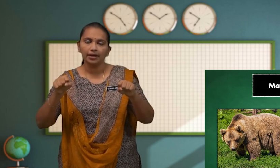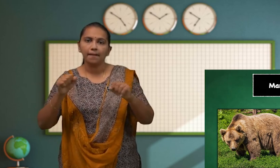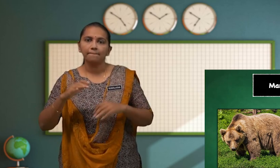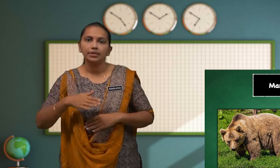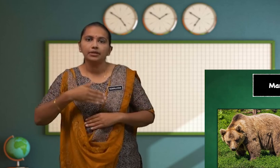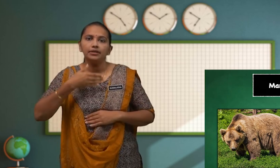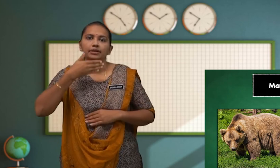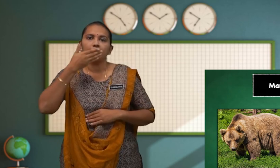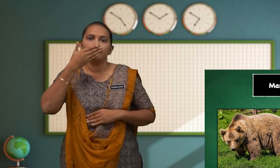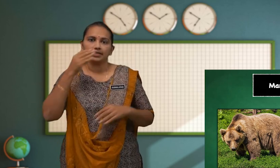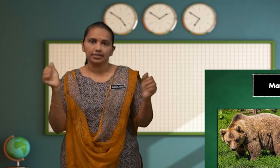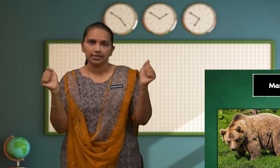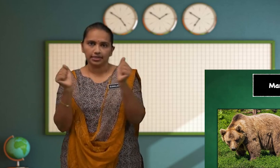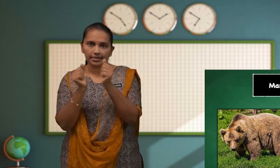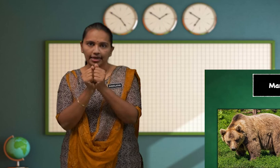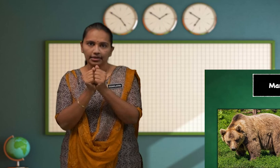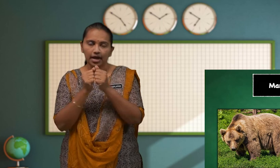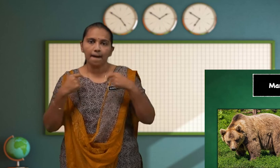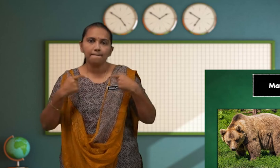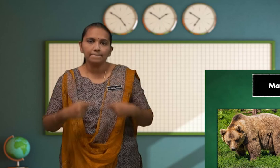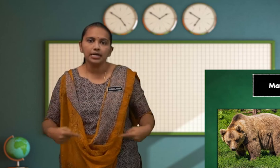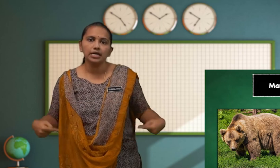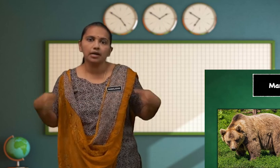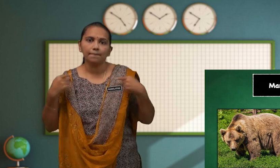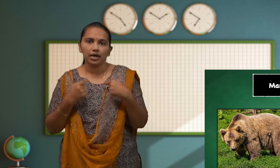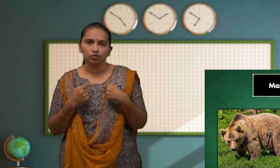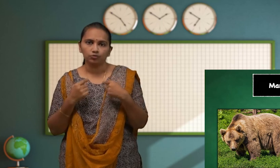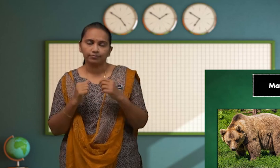Bernafas Dengan Pebaru